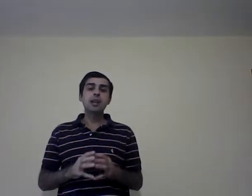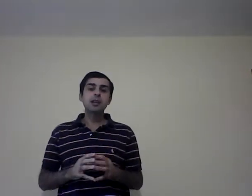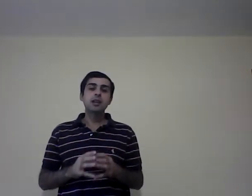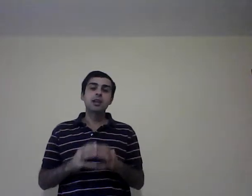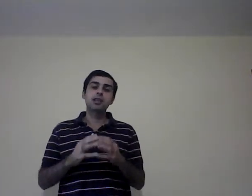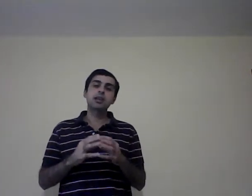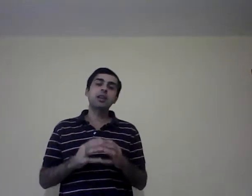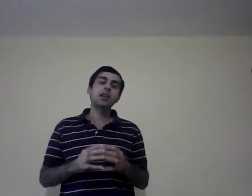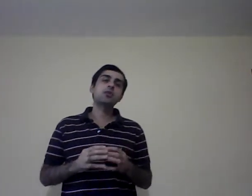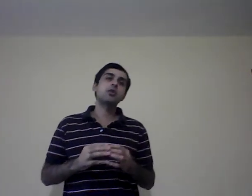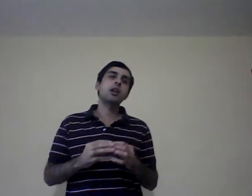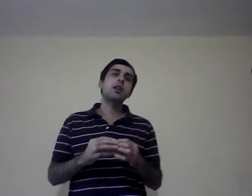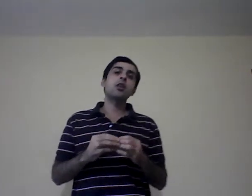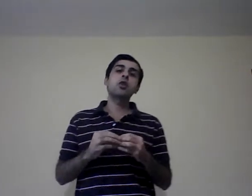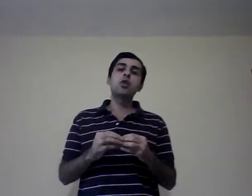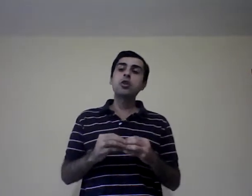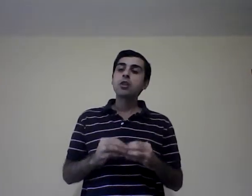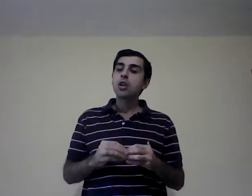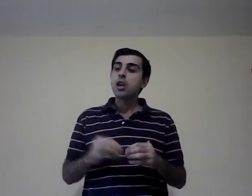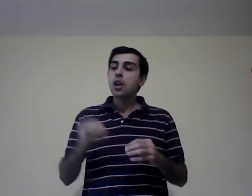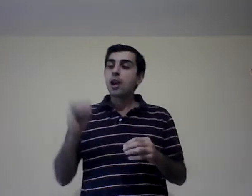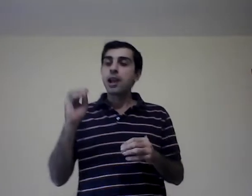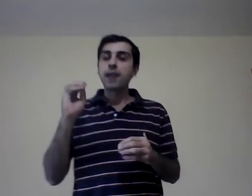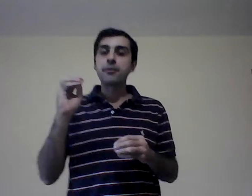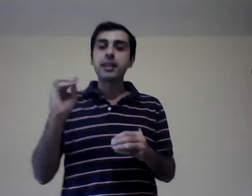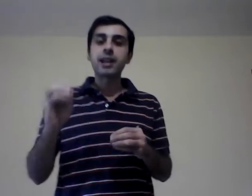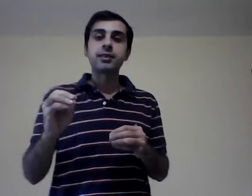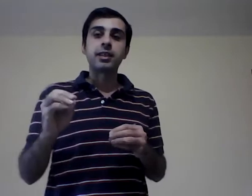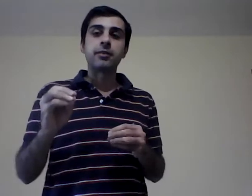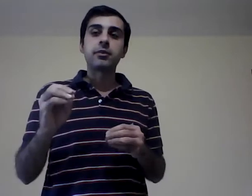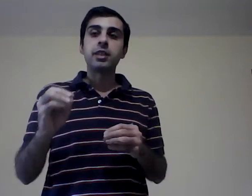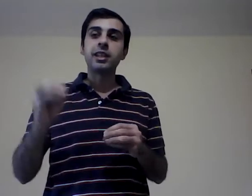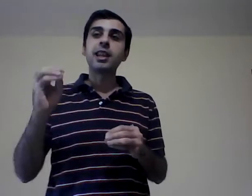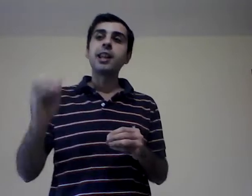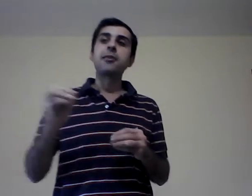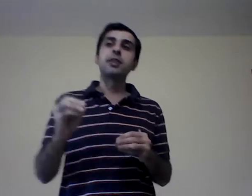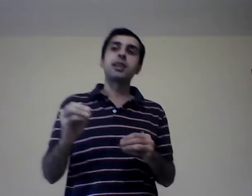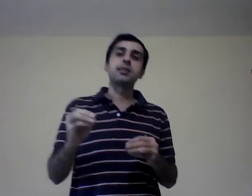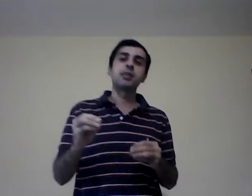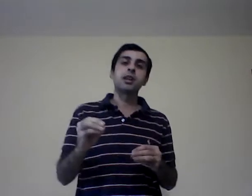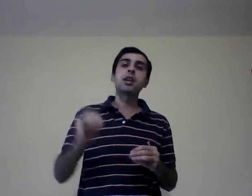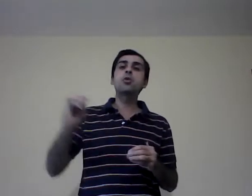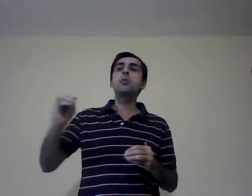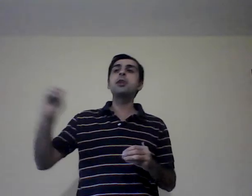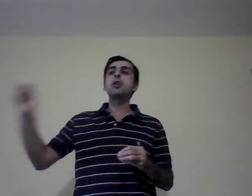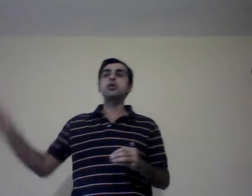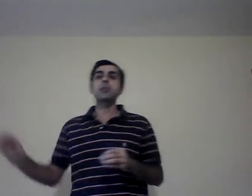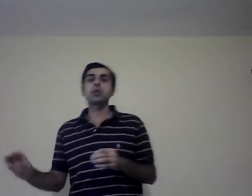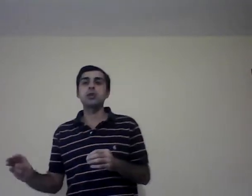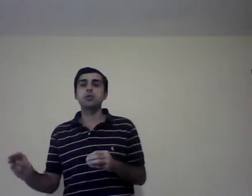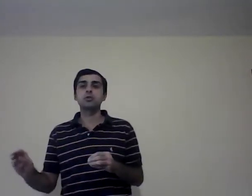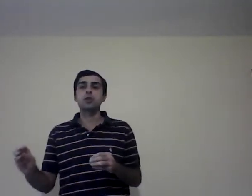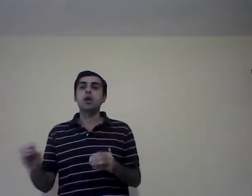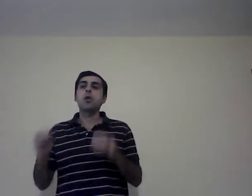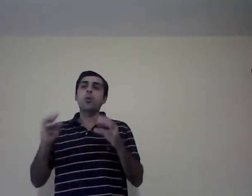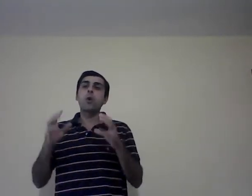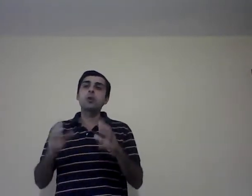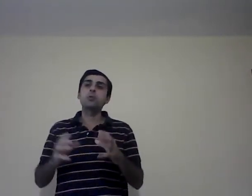está relacionada con la eficacia. ¿Y qué es la eficacia? Es cumplir los objetivos. Cuando una